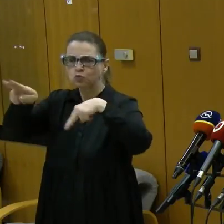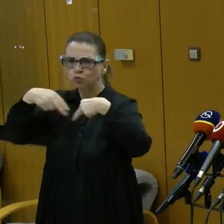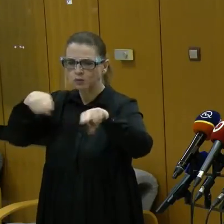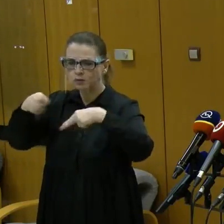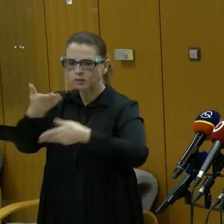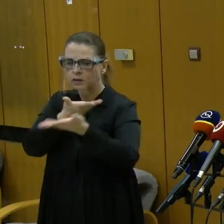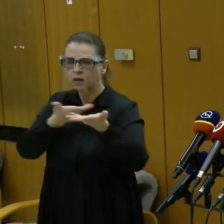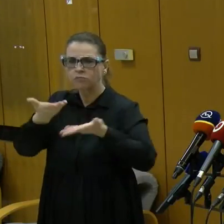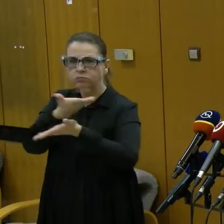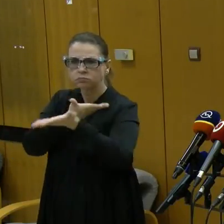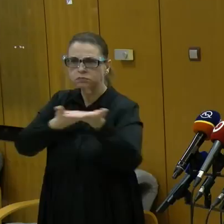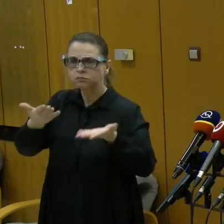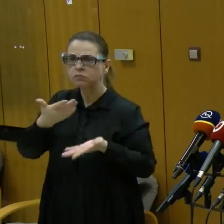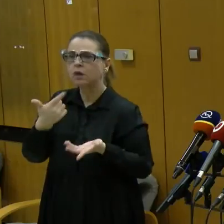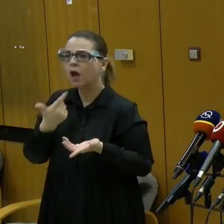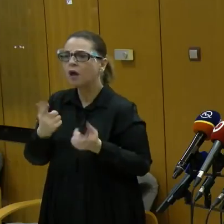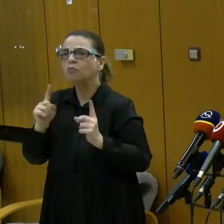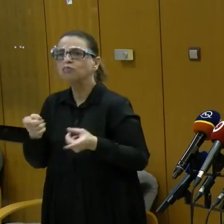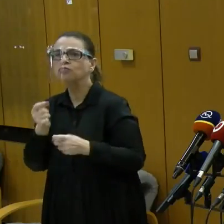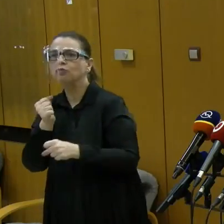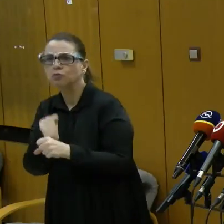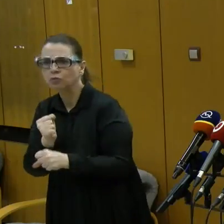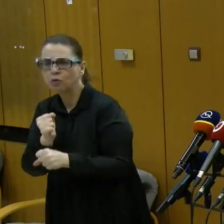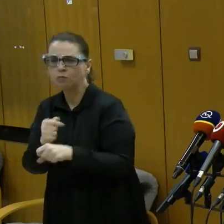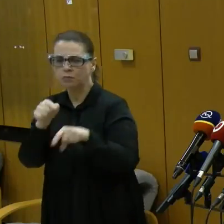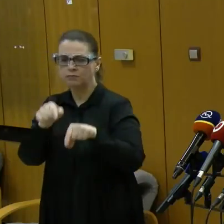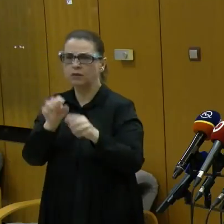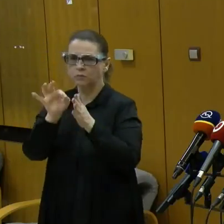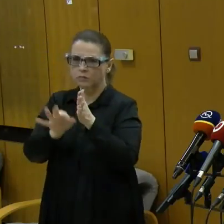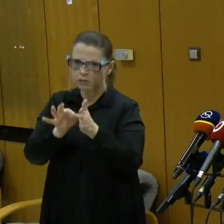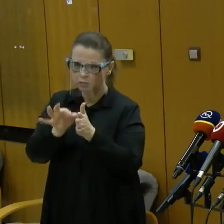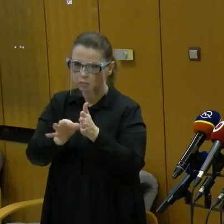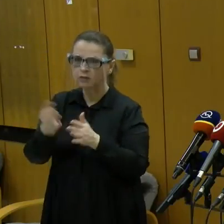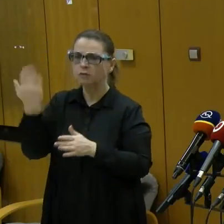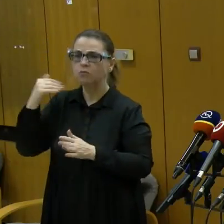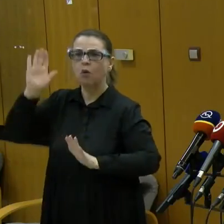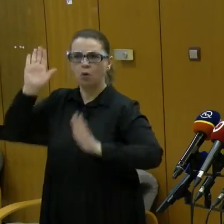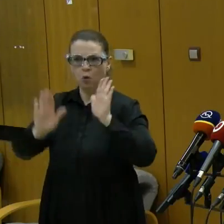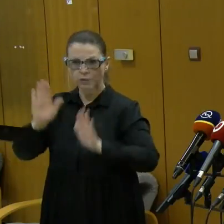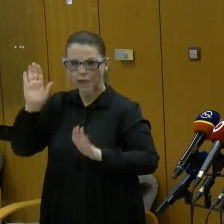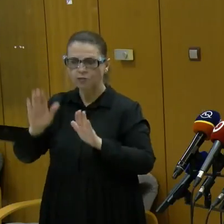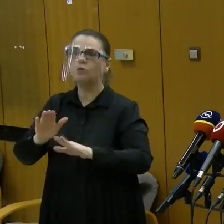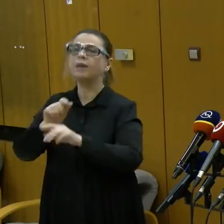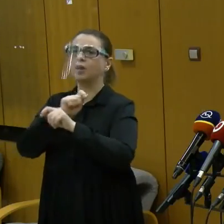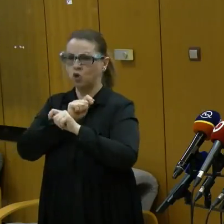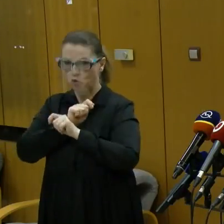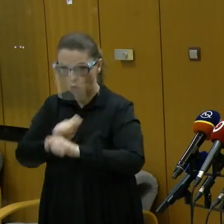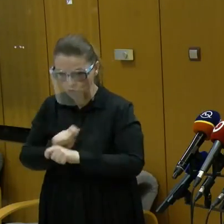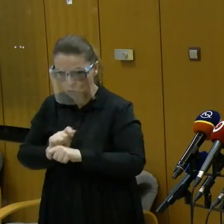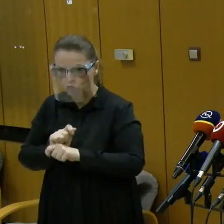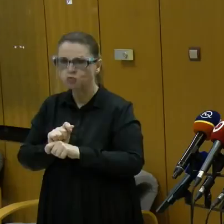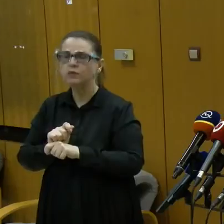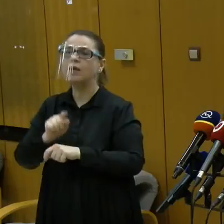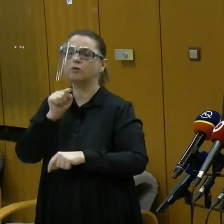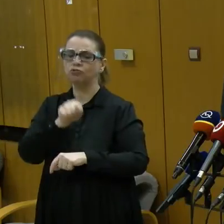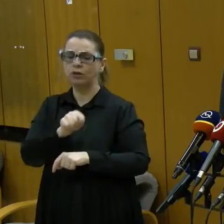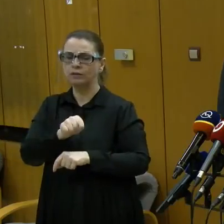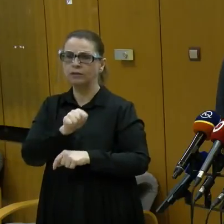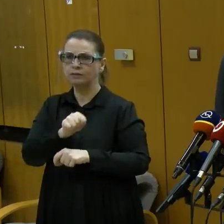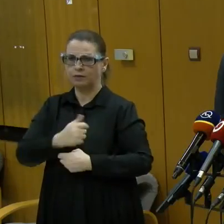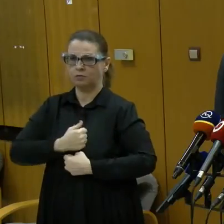ako sa v tejto situácii zachovať. Bolo odhlasované alebo rozhodnuté o tom, že vlastne ten